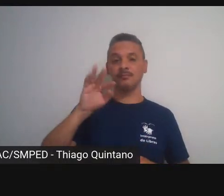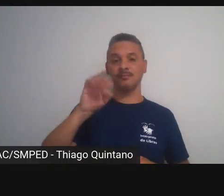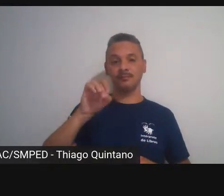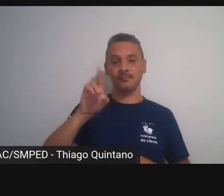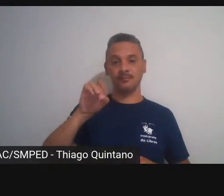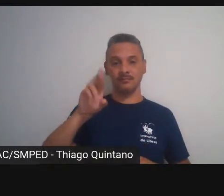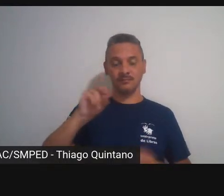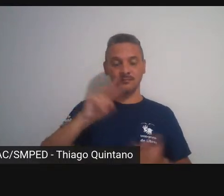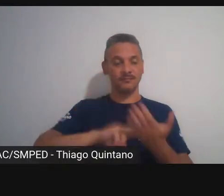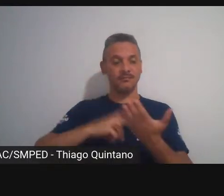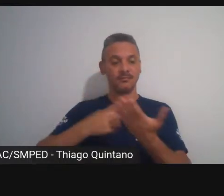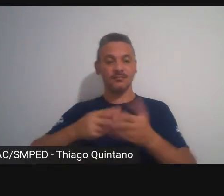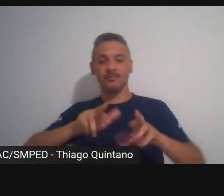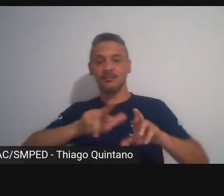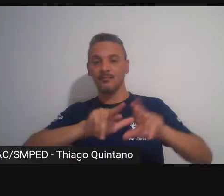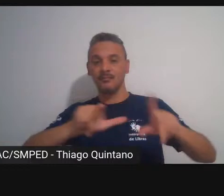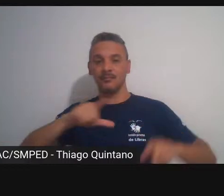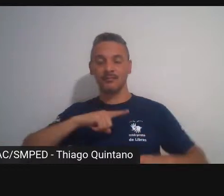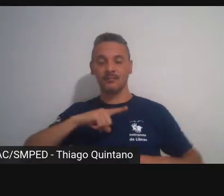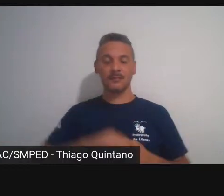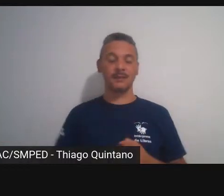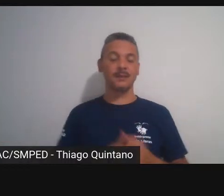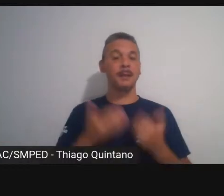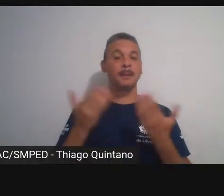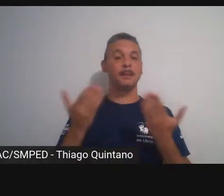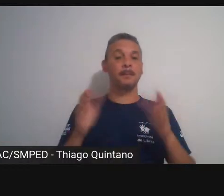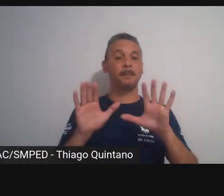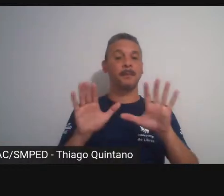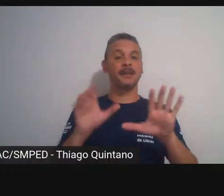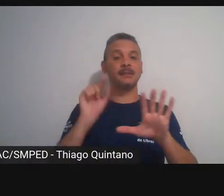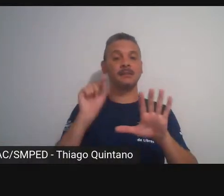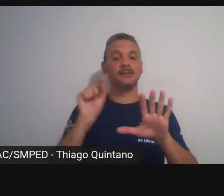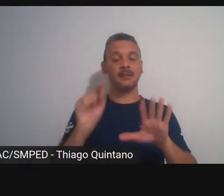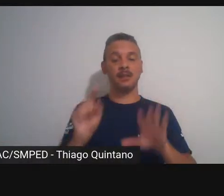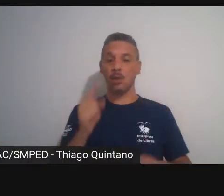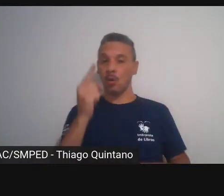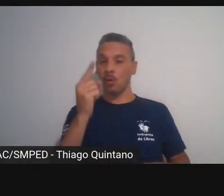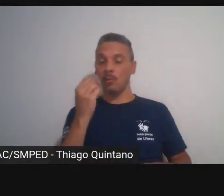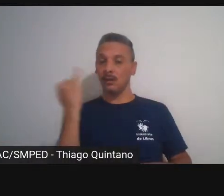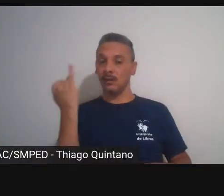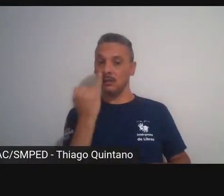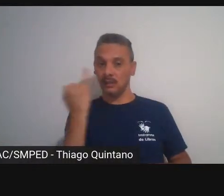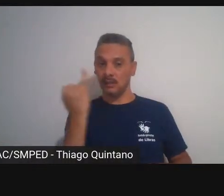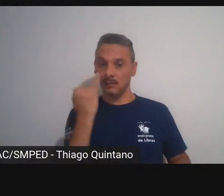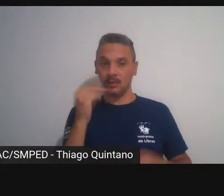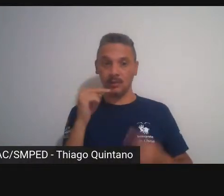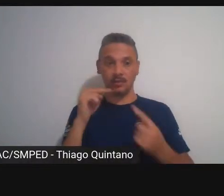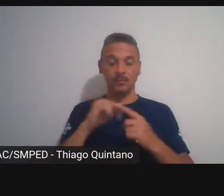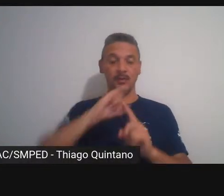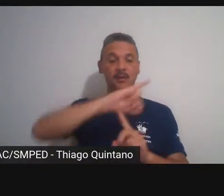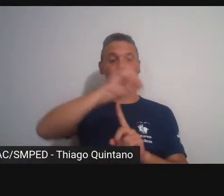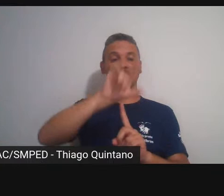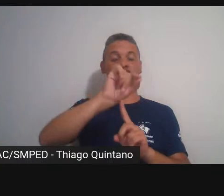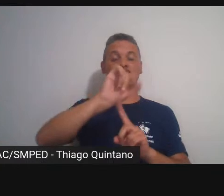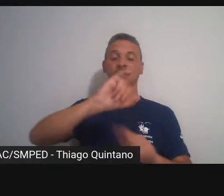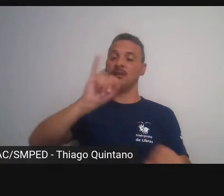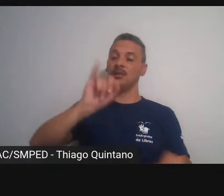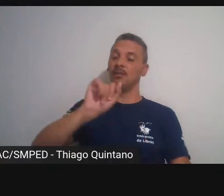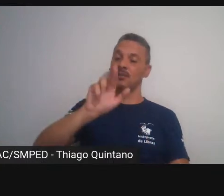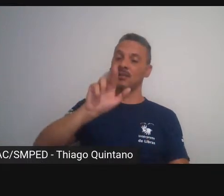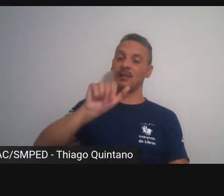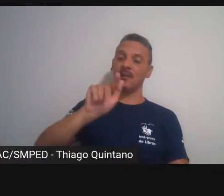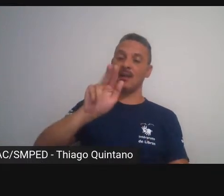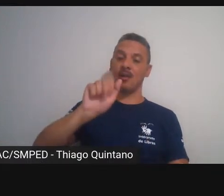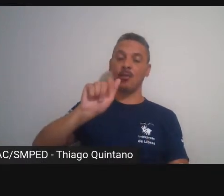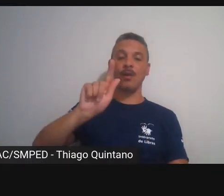interpretações enfim mas uma das interpretações para Jaraguá é protetor